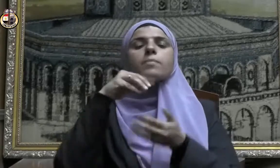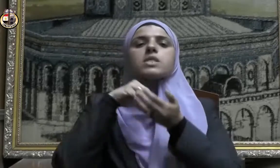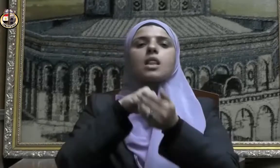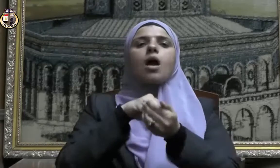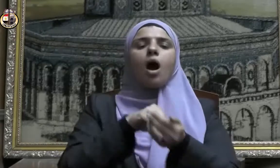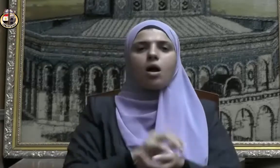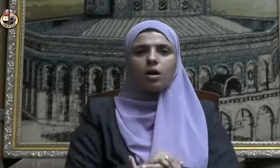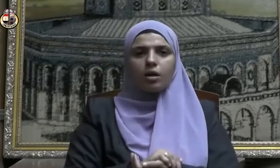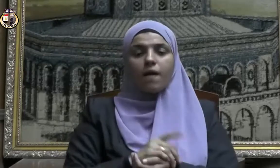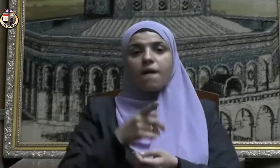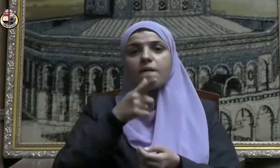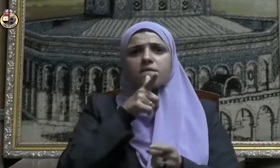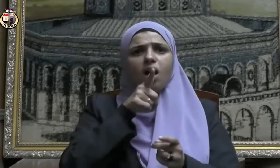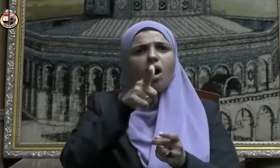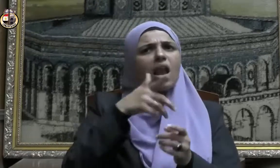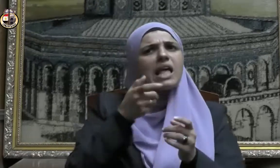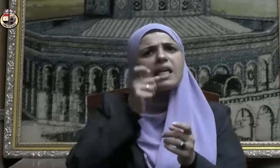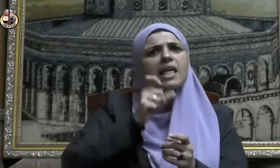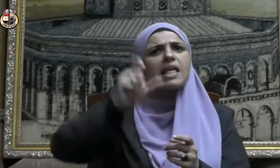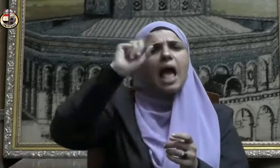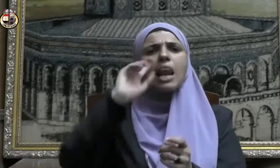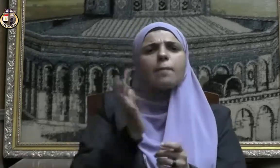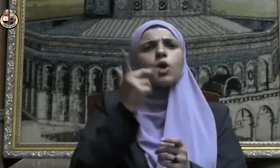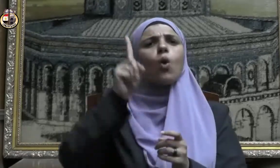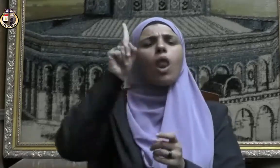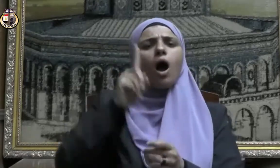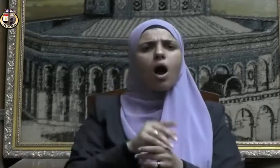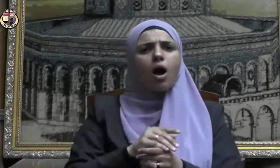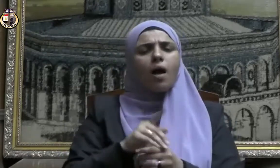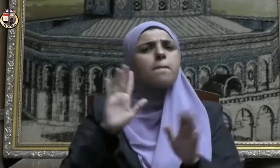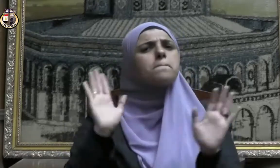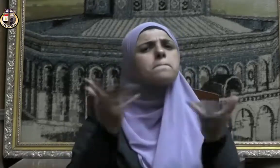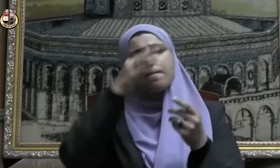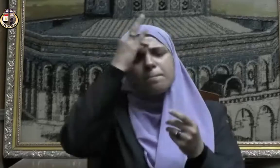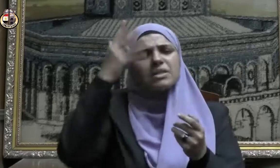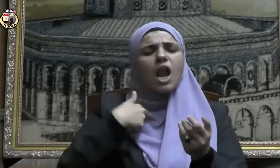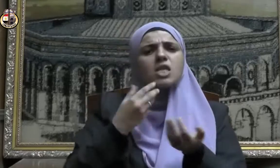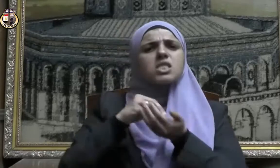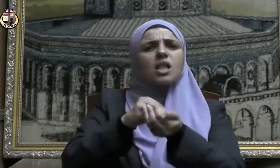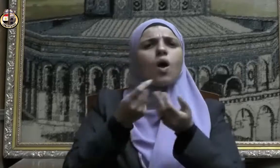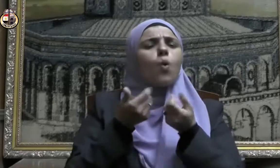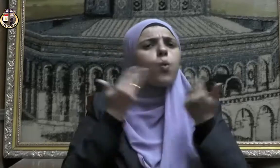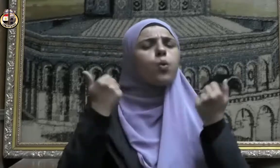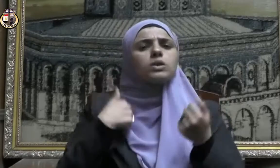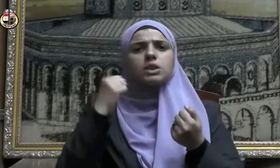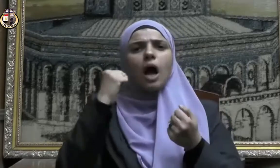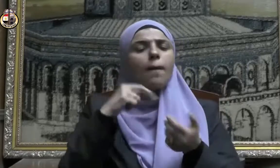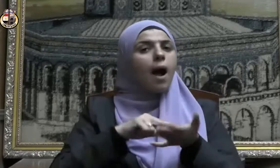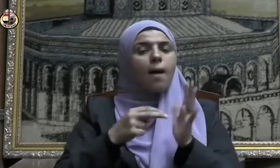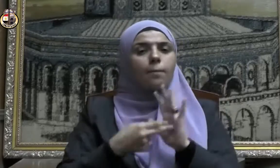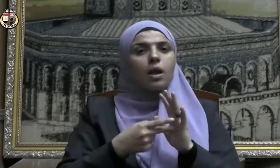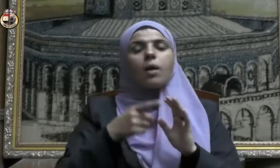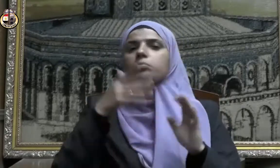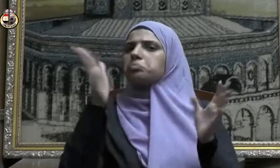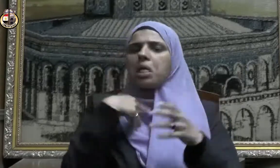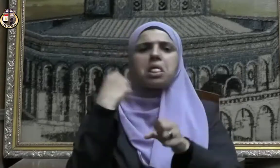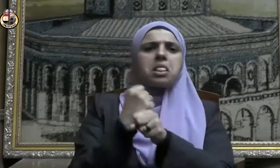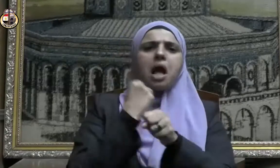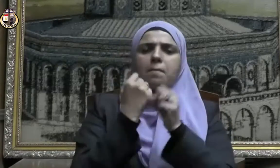صدقة فقالوا يا نبي الله فمن لم يجد قال يعمل